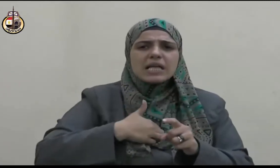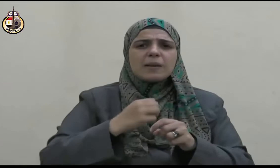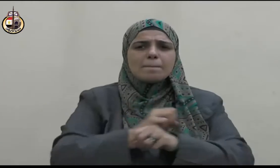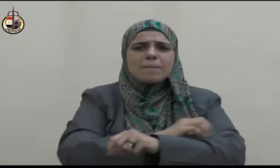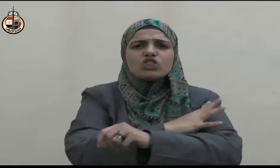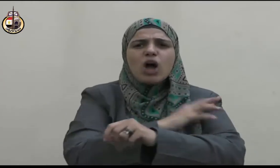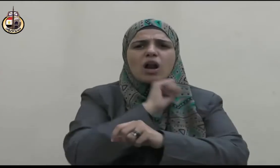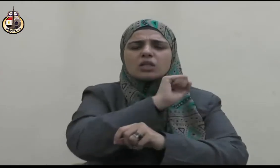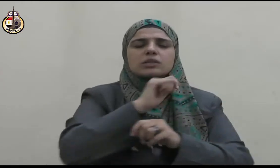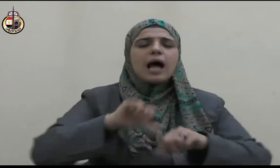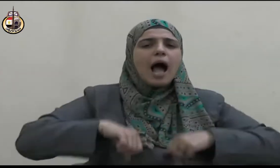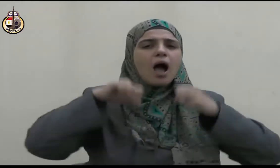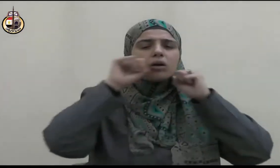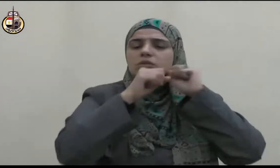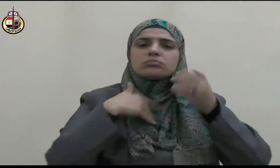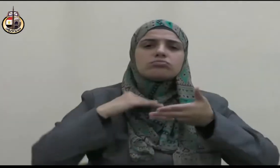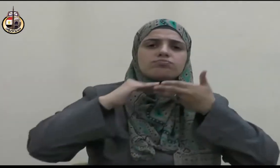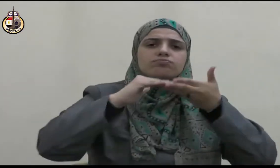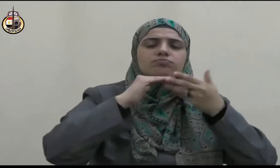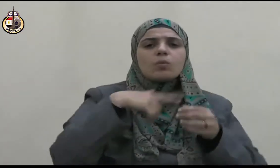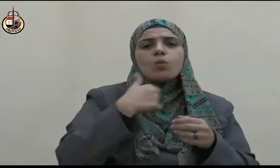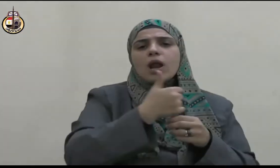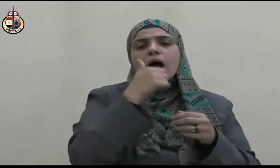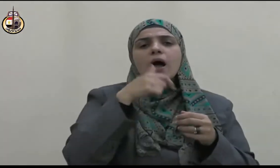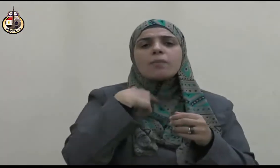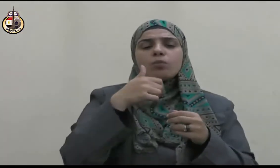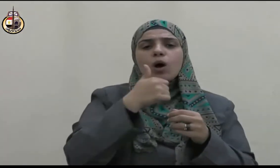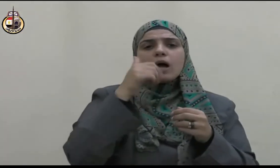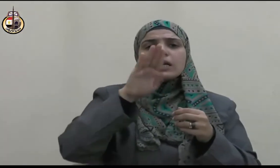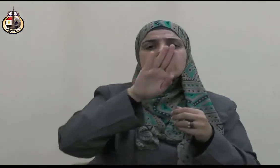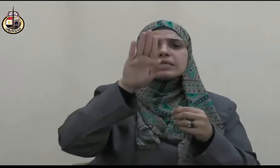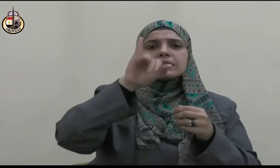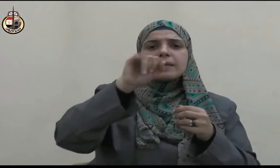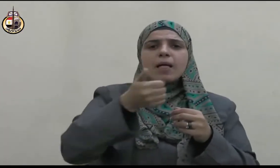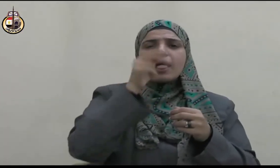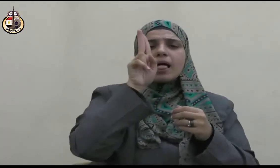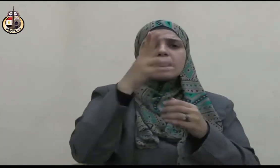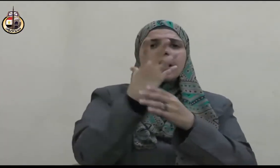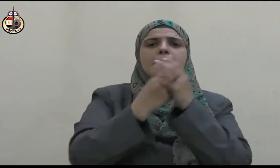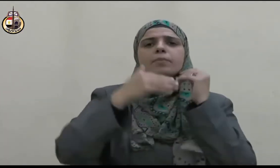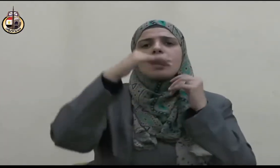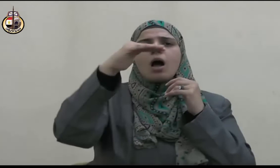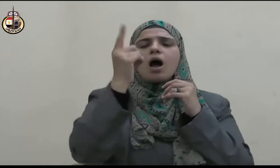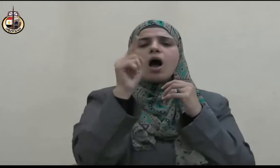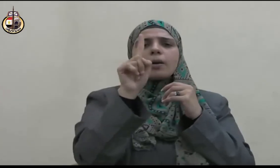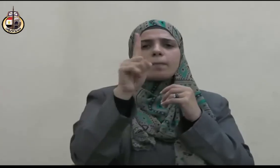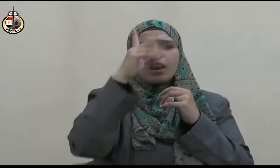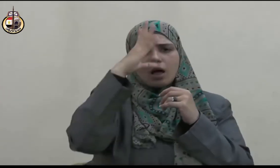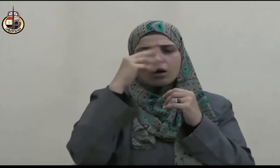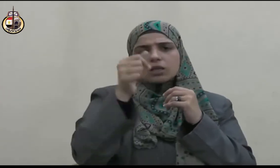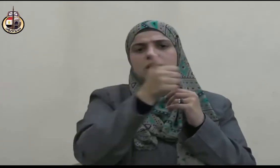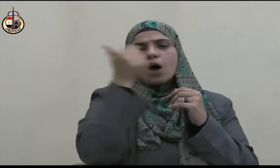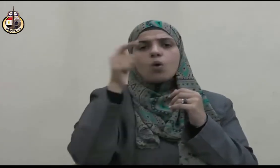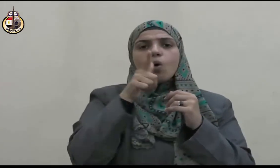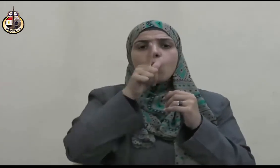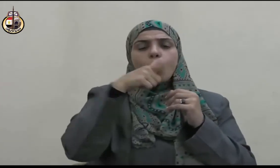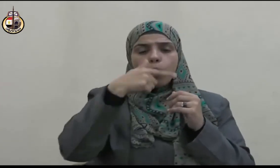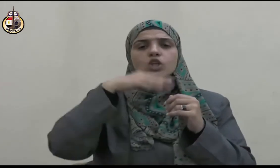تبعهم بإحسان إلى يوم الدين إخوة الإسلام كما كان رسول الله صلى